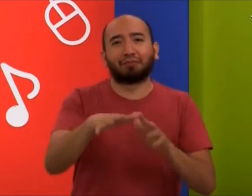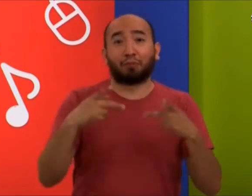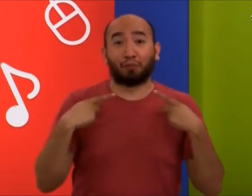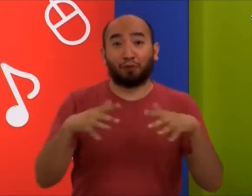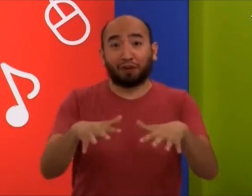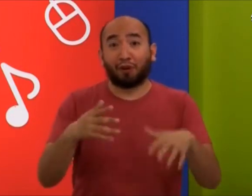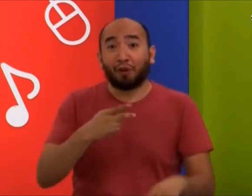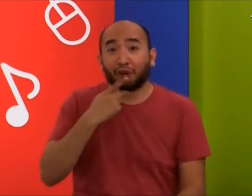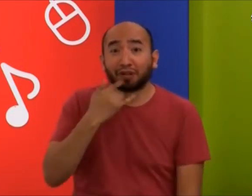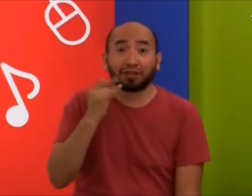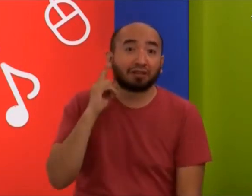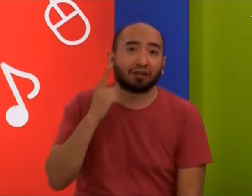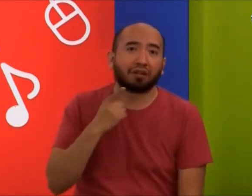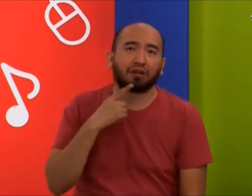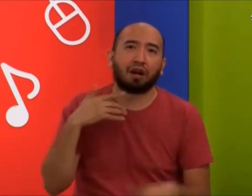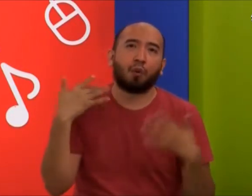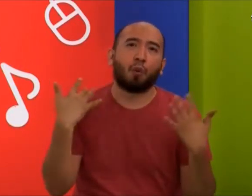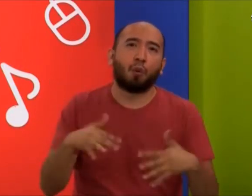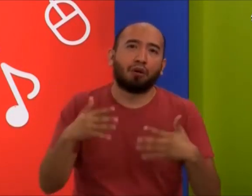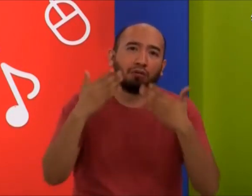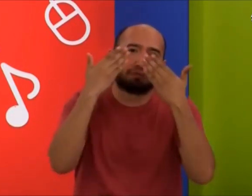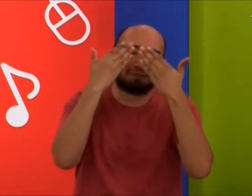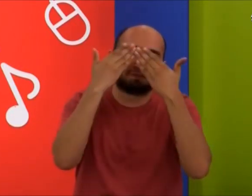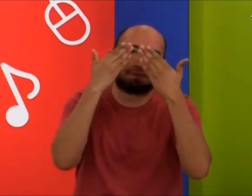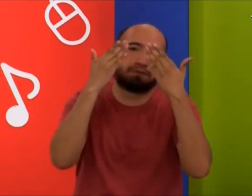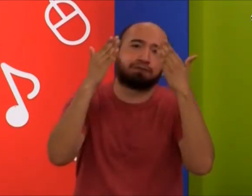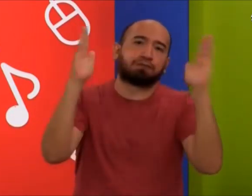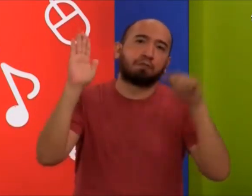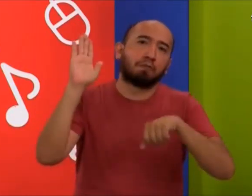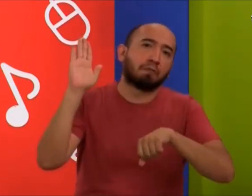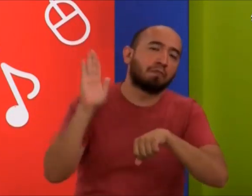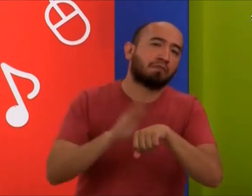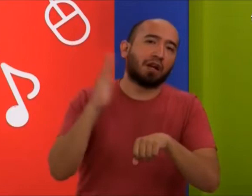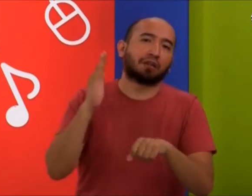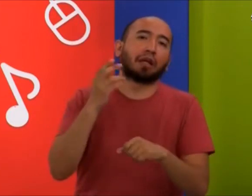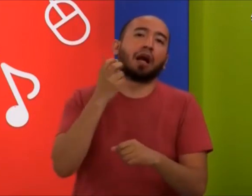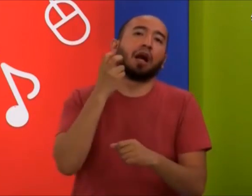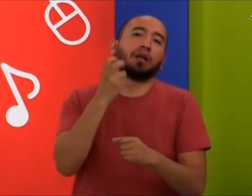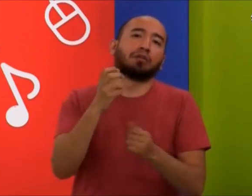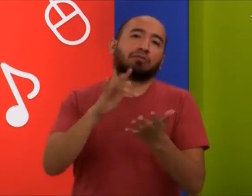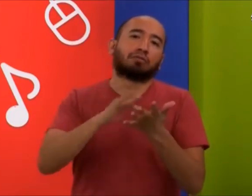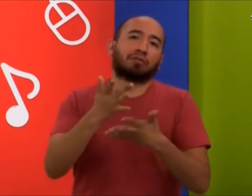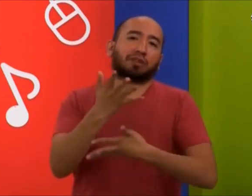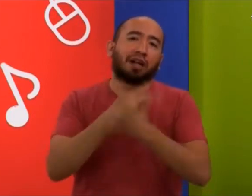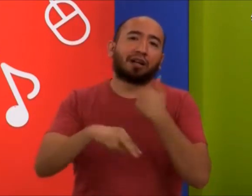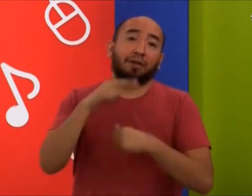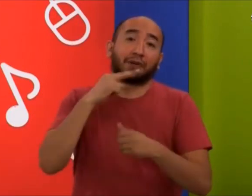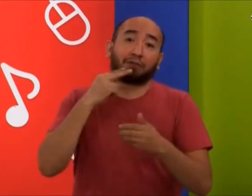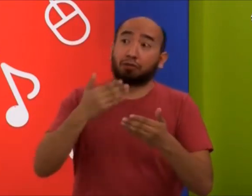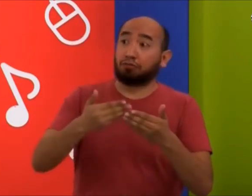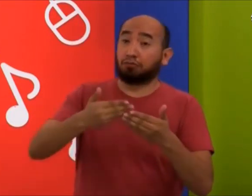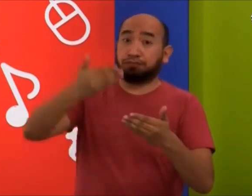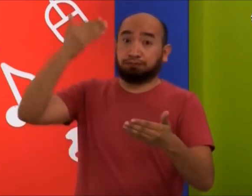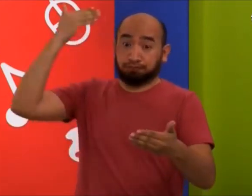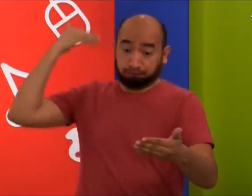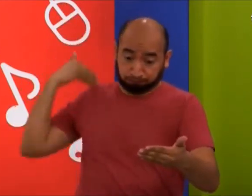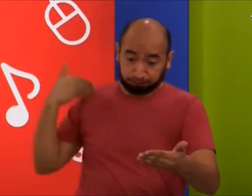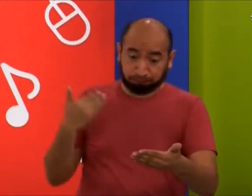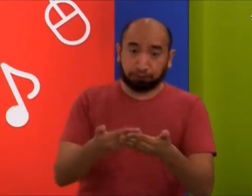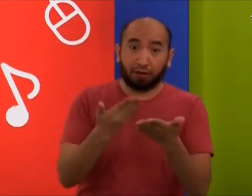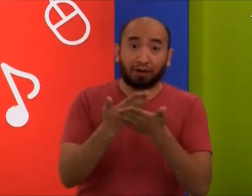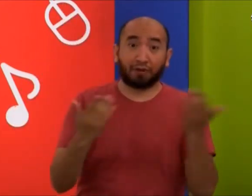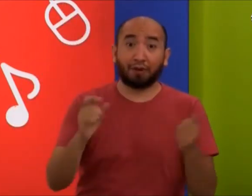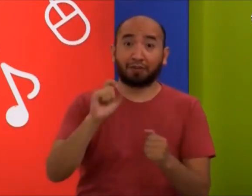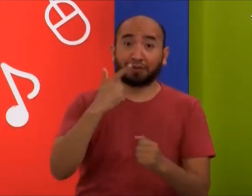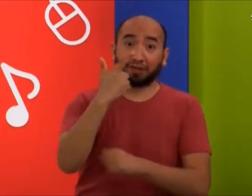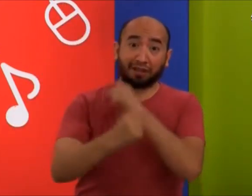con nosotros en el escenario. El público oyente y el público sordo quedan fascinados y abren su mente a estos temas. Y gracias a